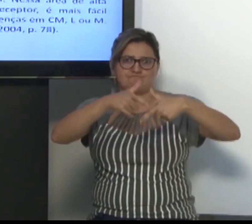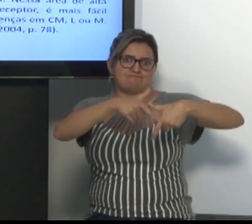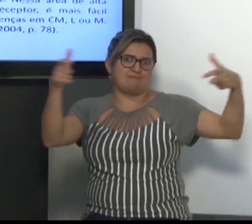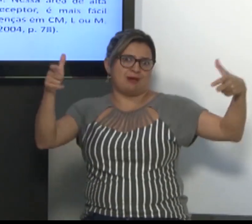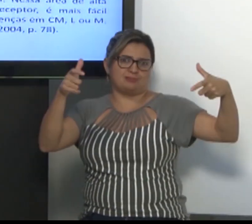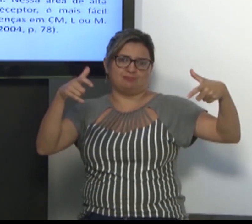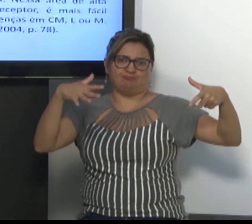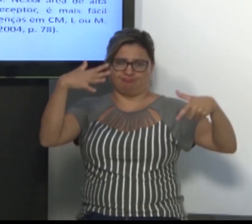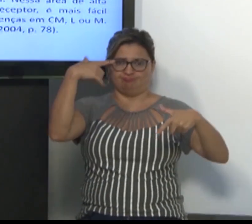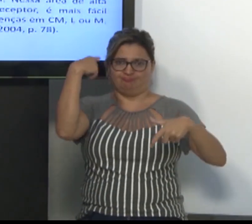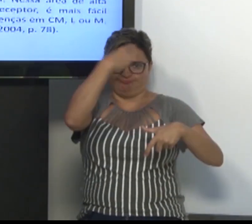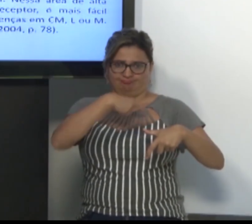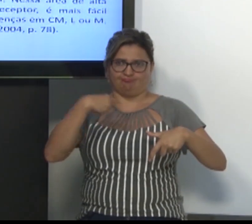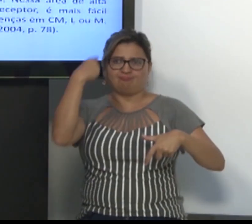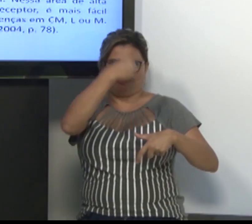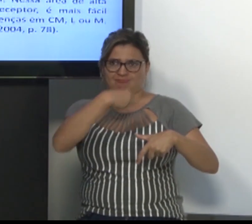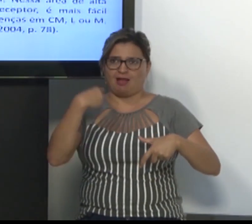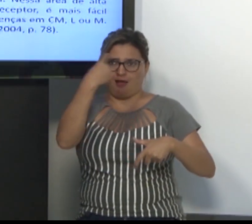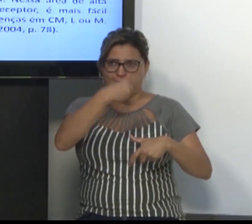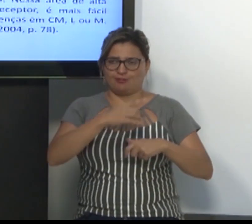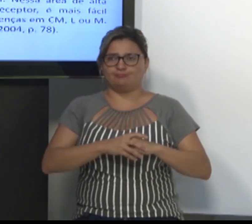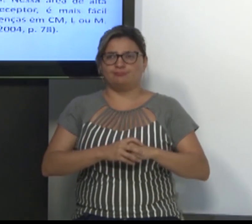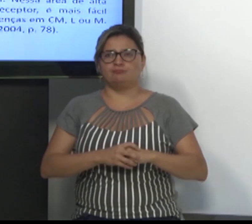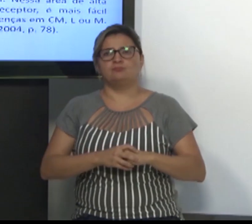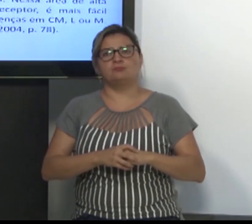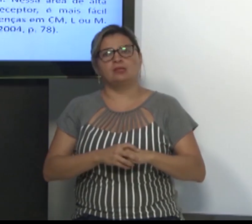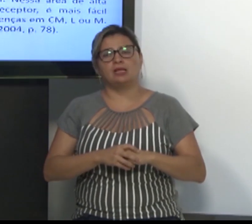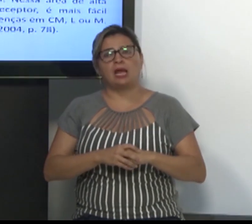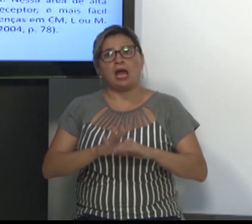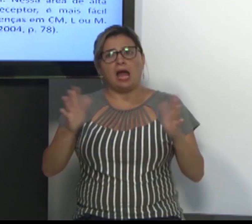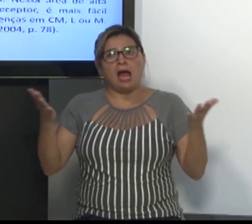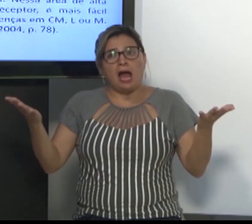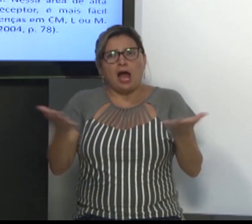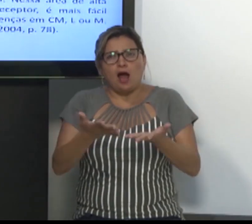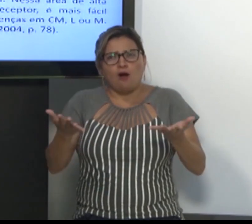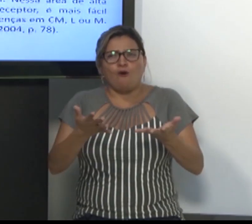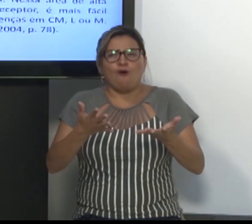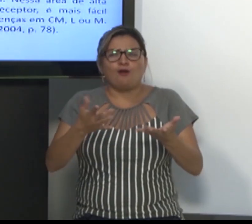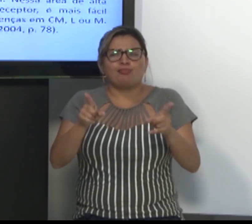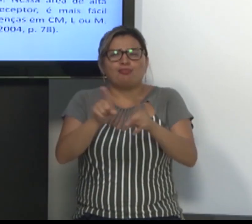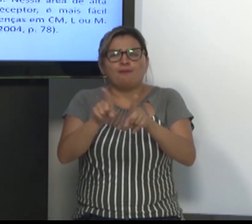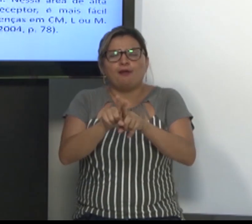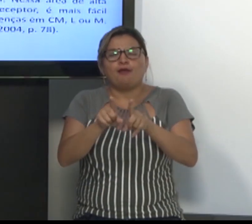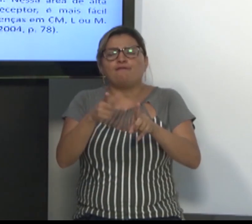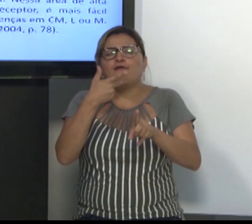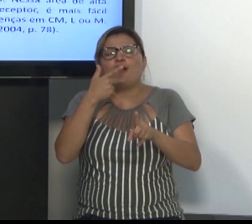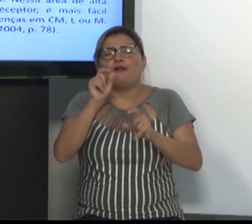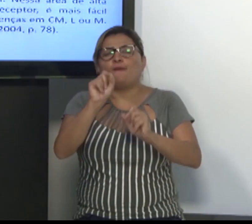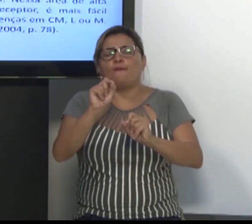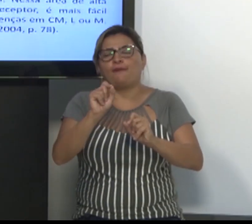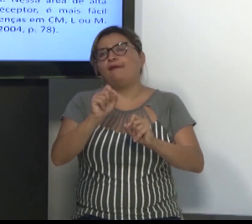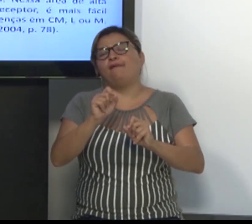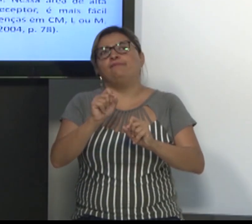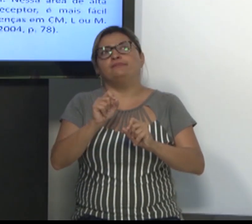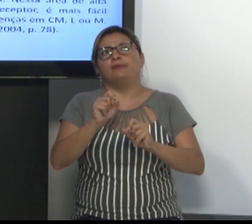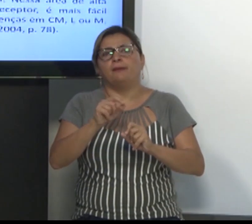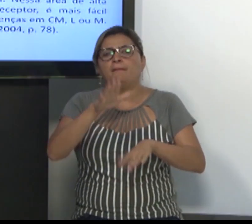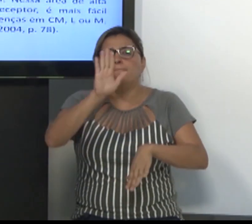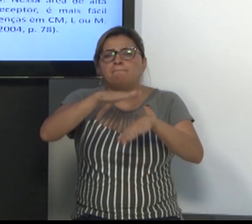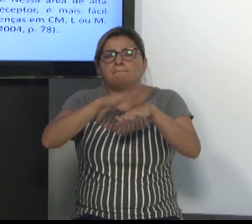contexto, em quais expressões não manuais, no caso das expressões não manuais, qual o espaço da sinalização.